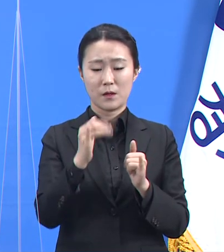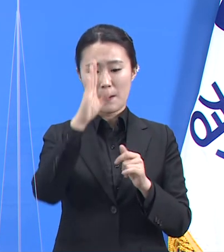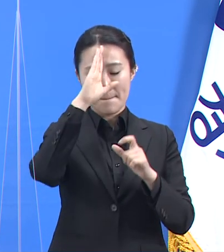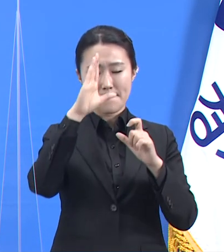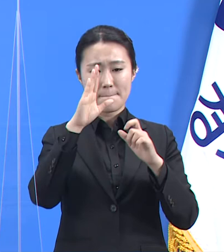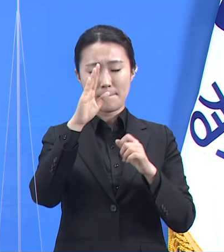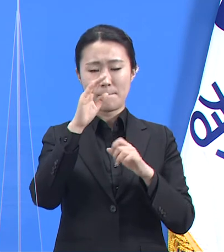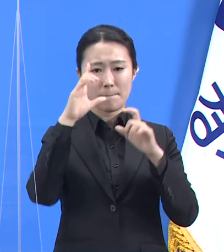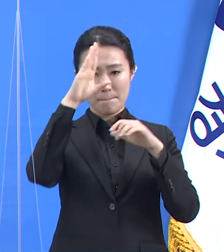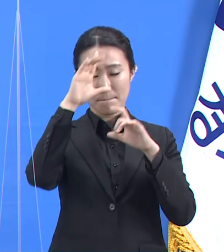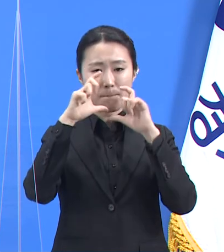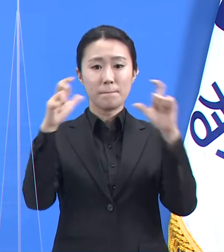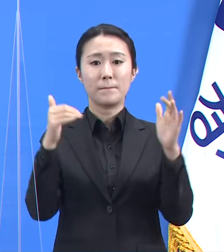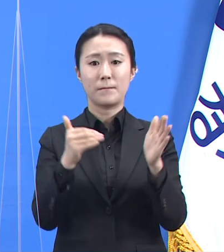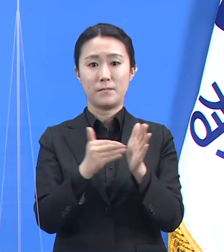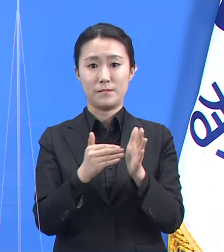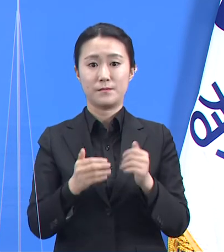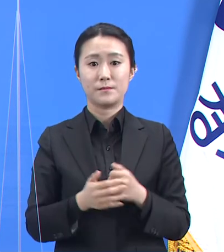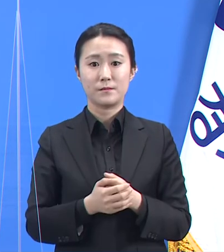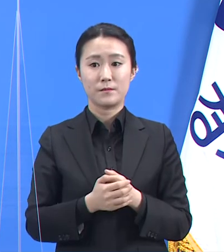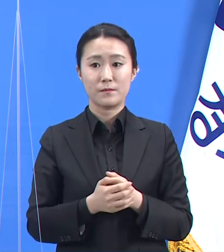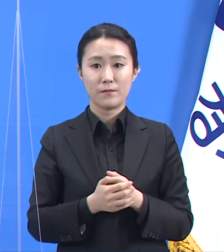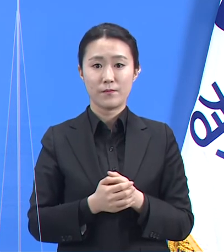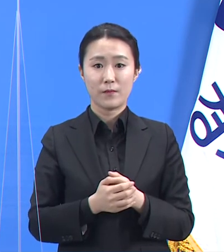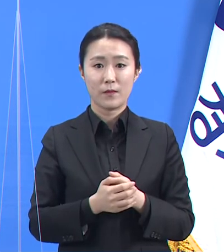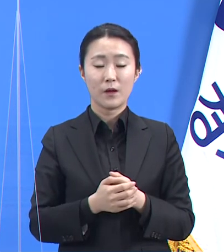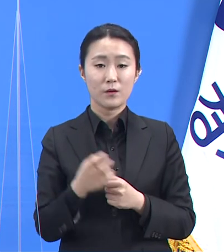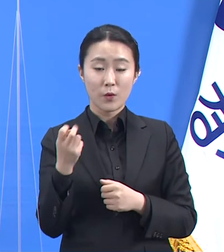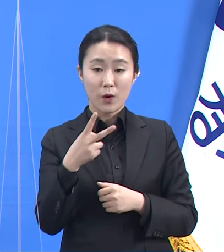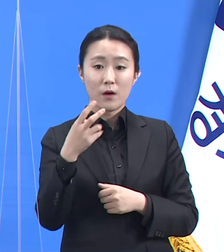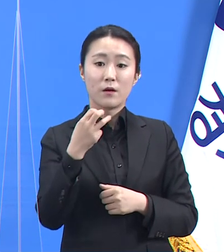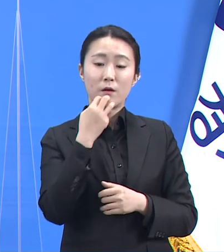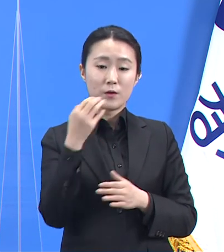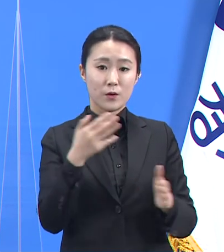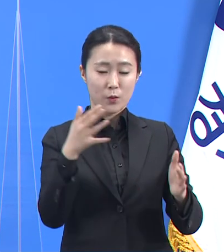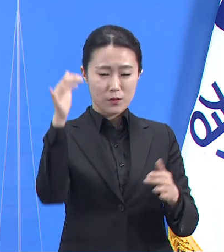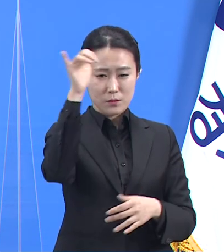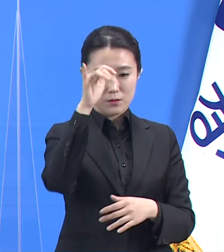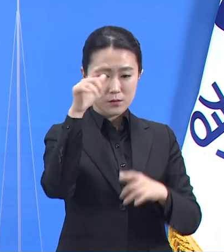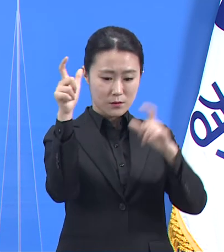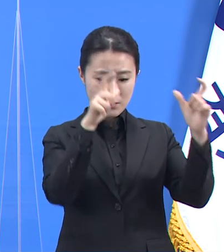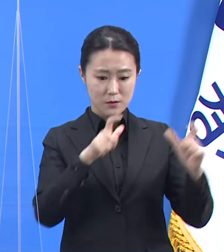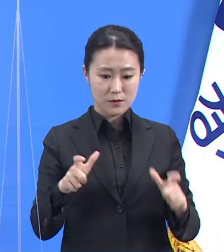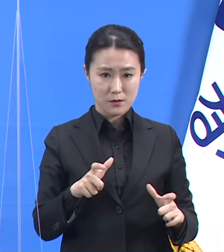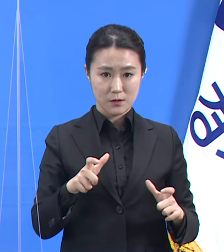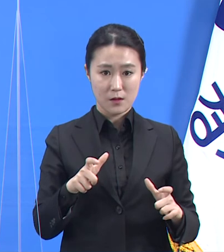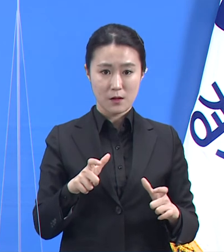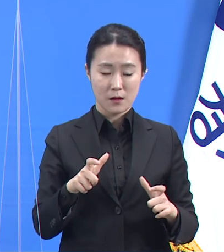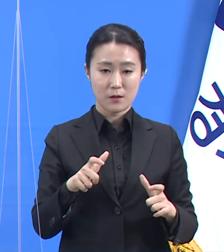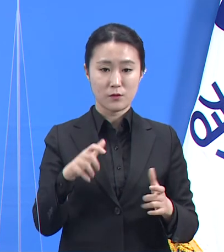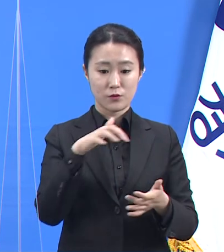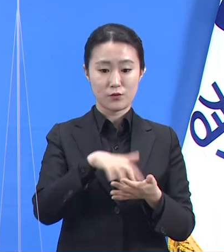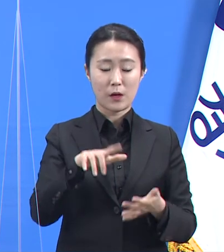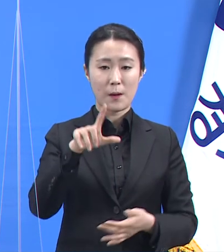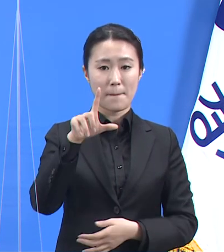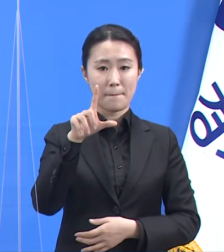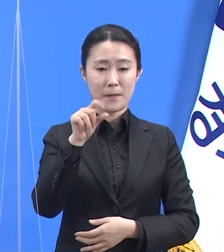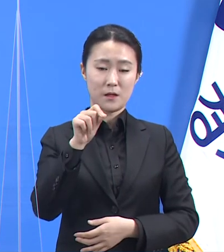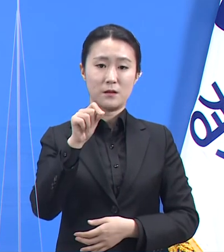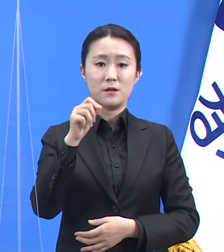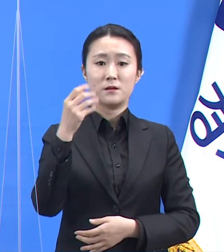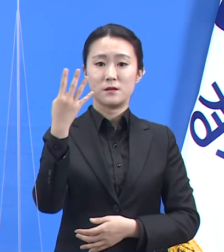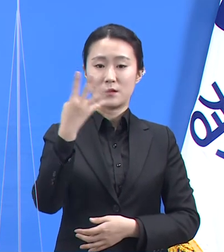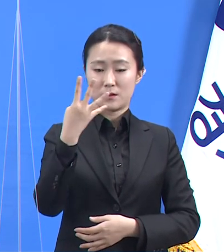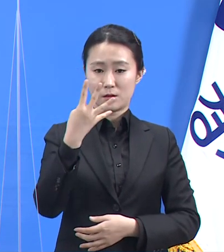같은 기간 전체 도내 확진자 13,604명의 약 3.7% 정도입니다.